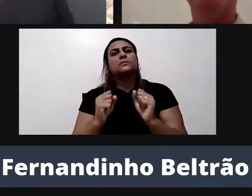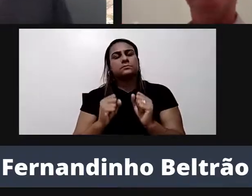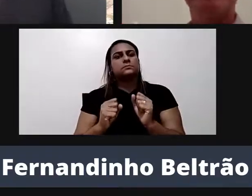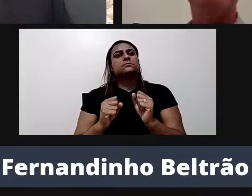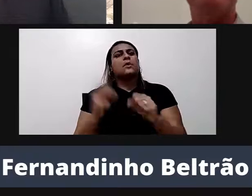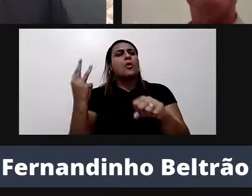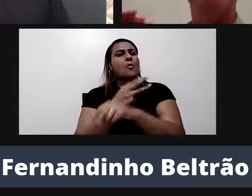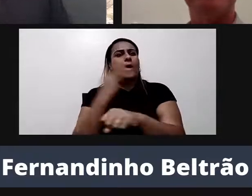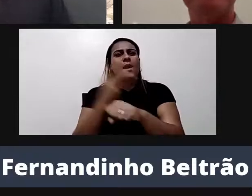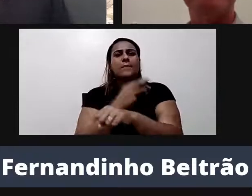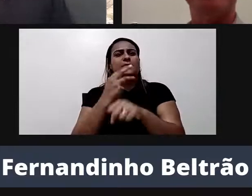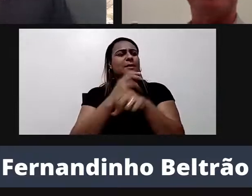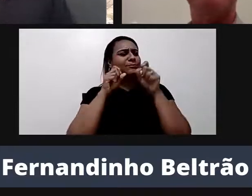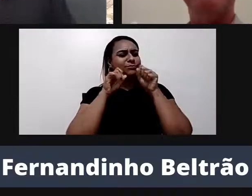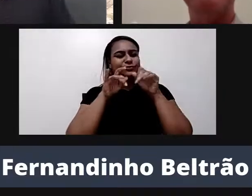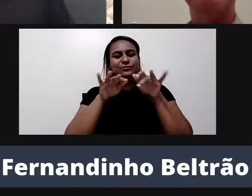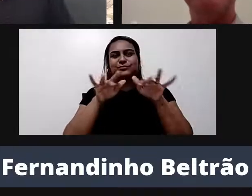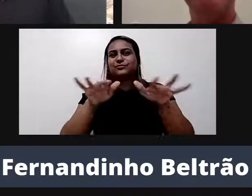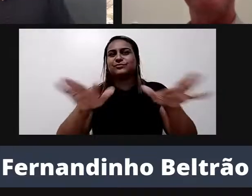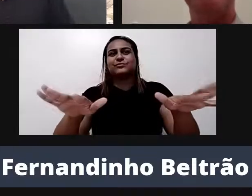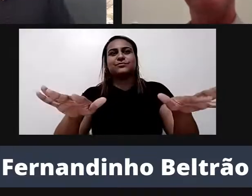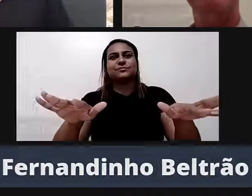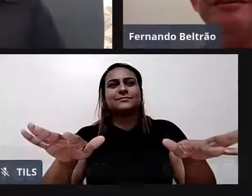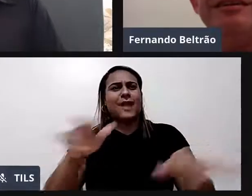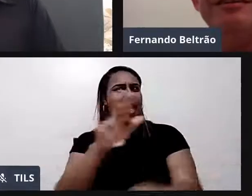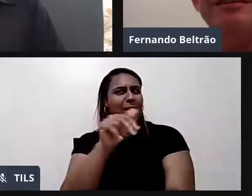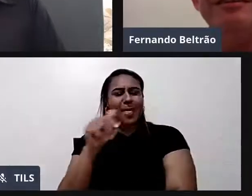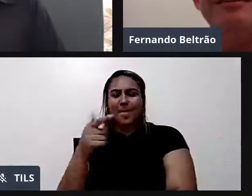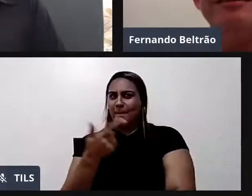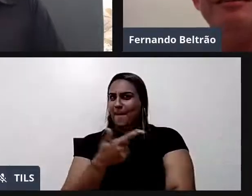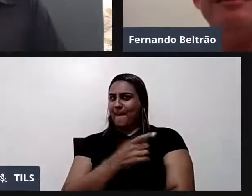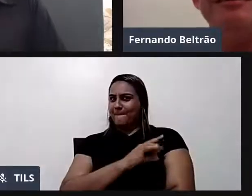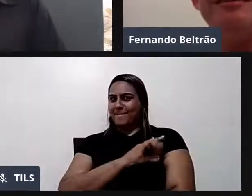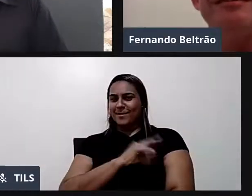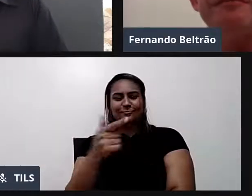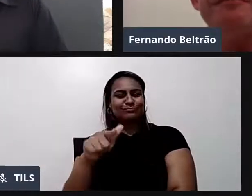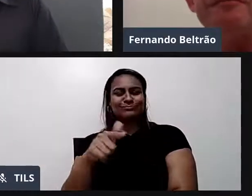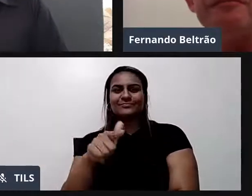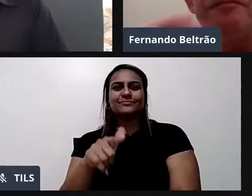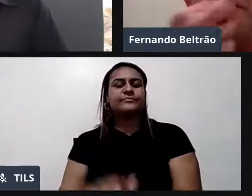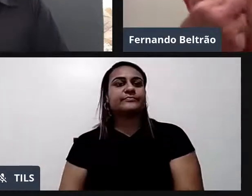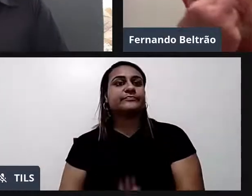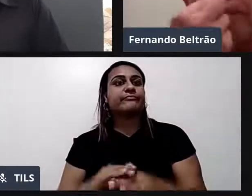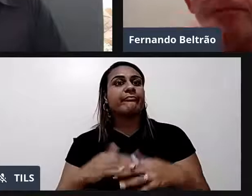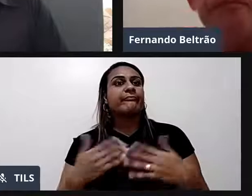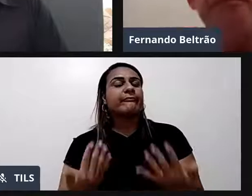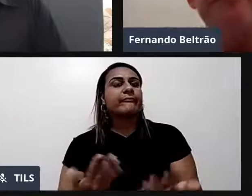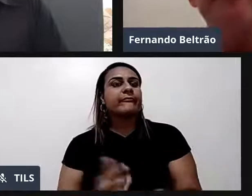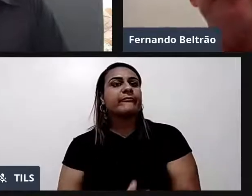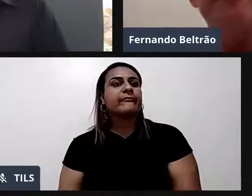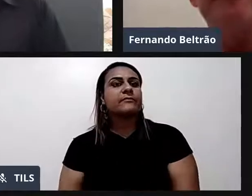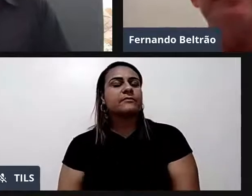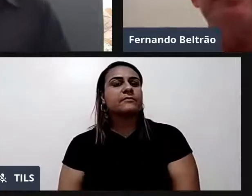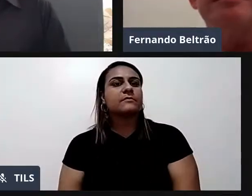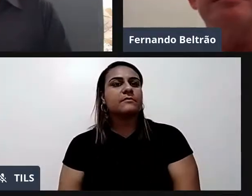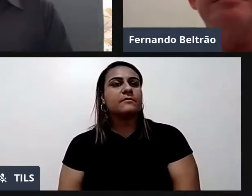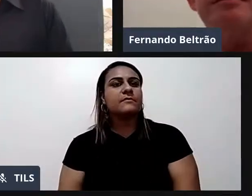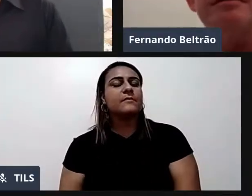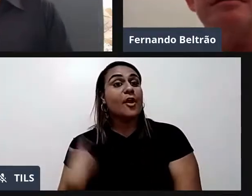Nunca tive medo de gente. Eu como faço parte desse pessoal mais de cinquenta eu estou aqui na casa da minha filha.